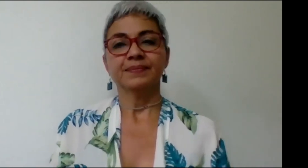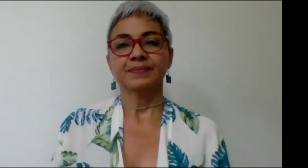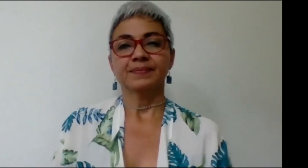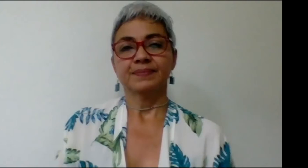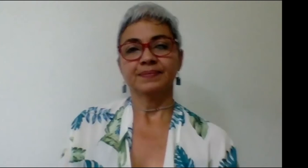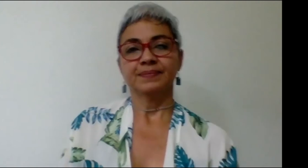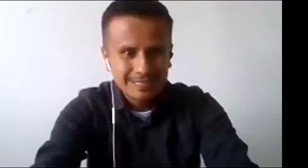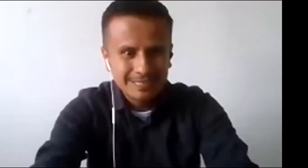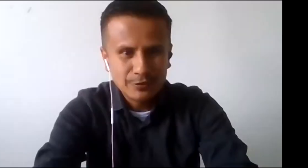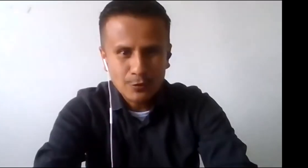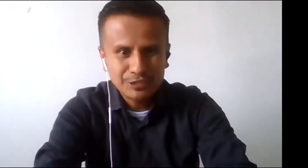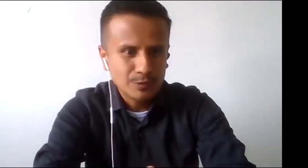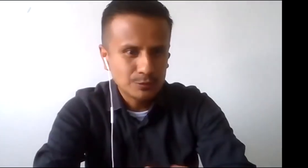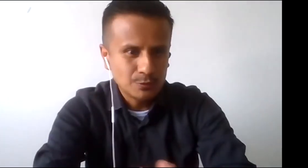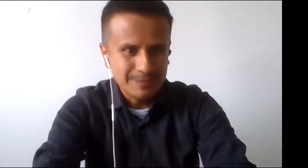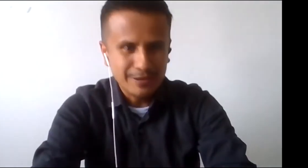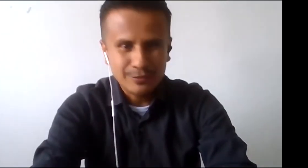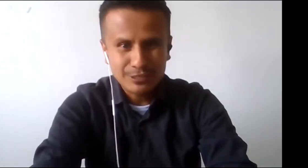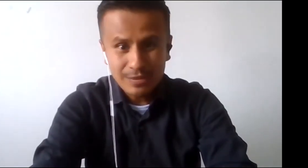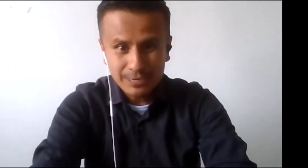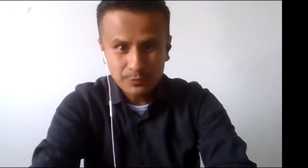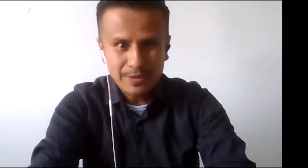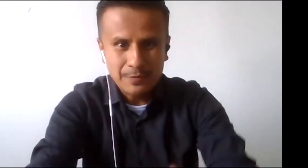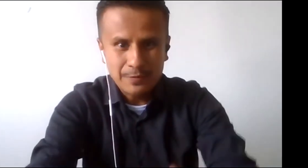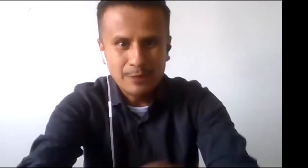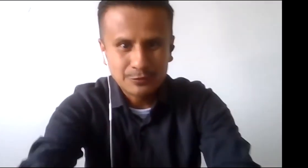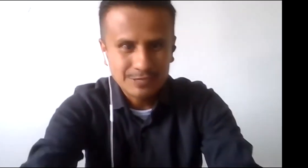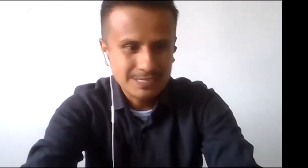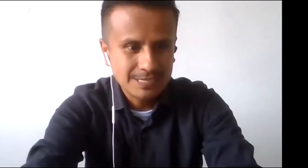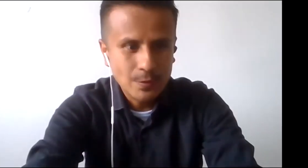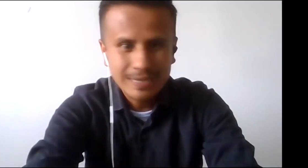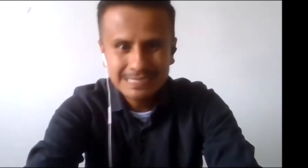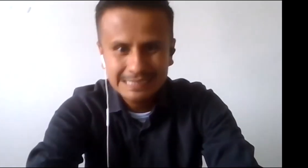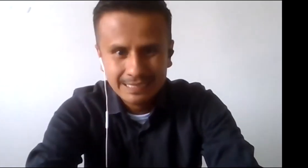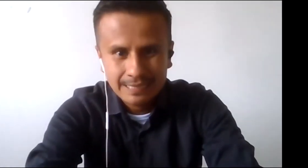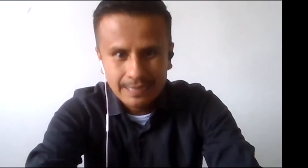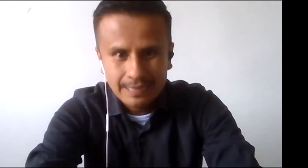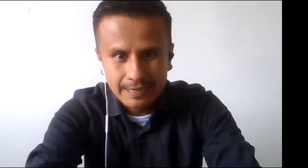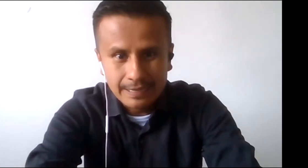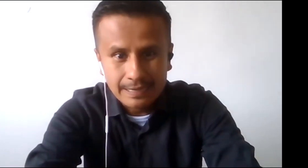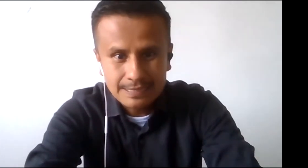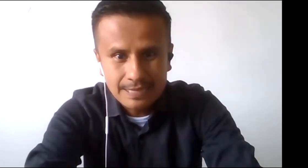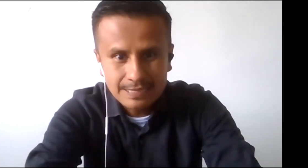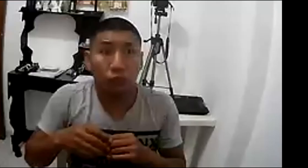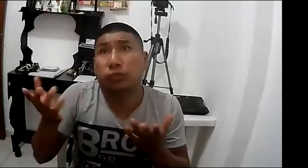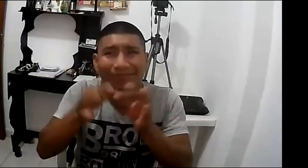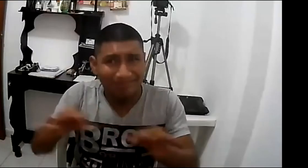Rubén dice no continúa tú y Mario dice no dale tú primero bueno entonces dice Rubén si es importante